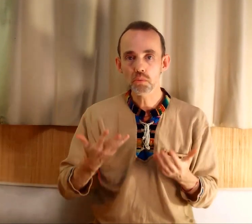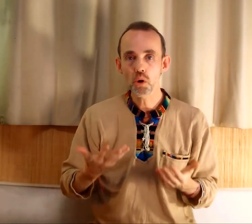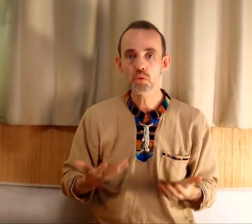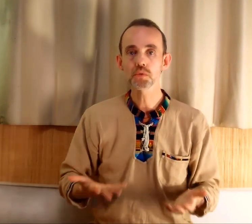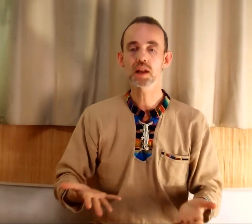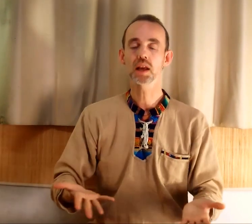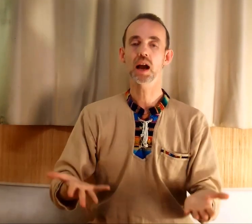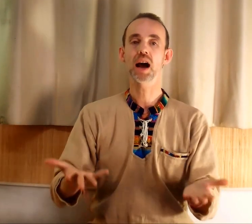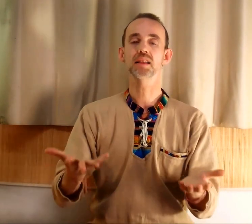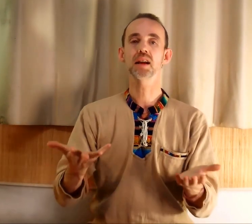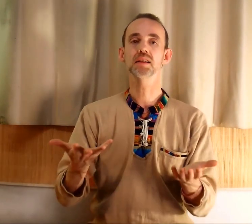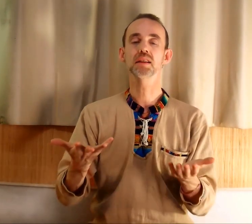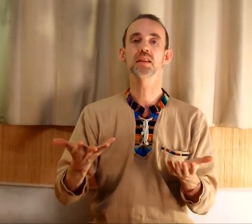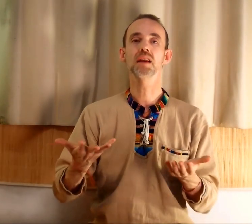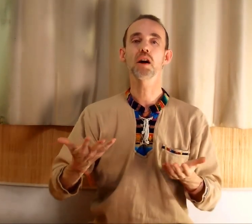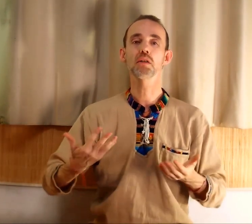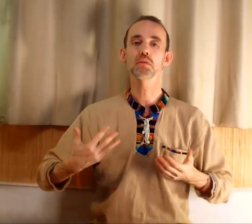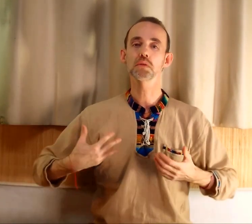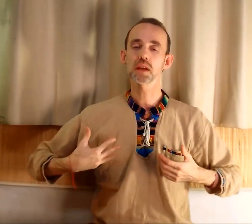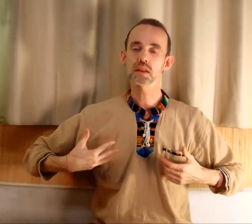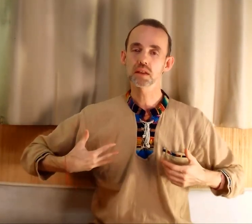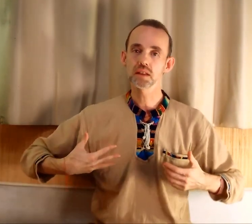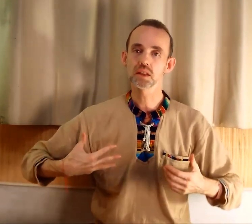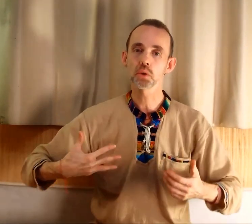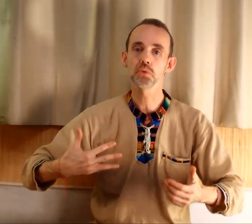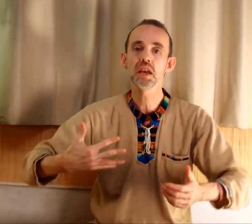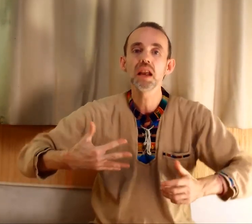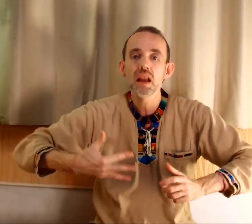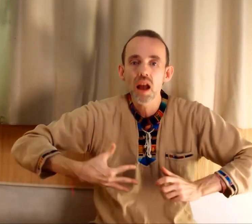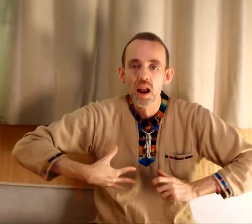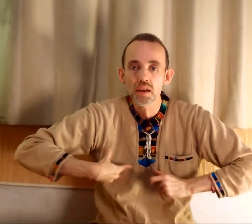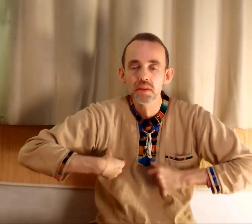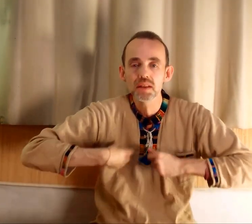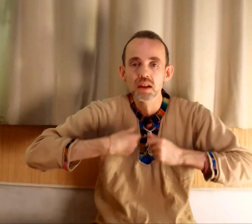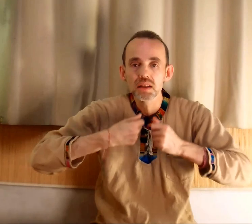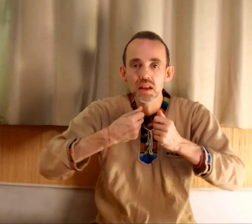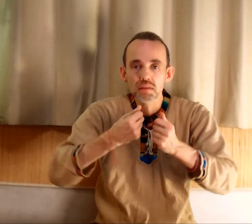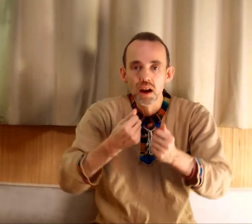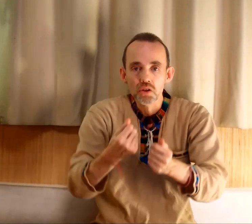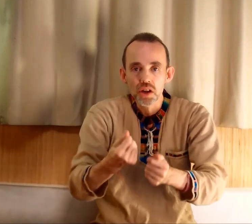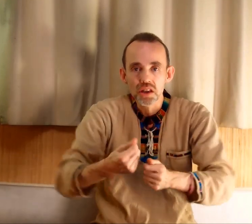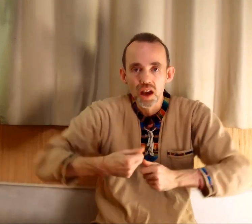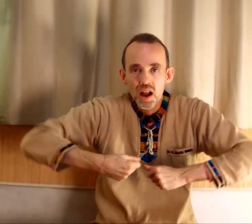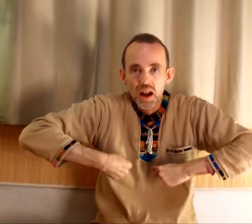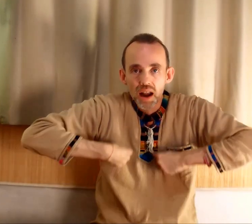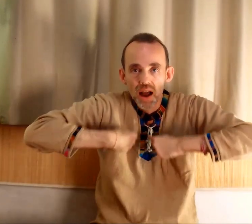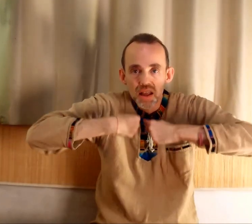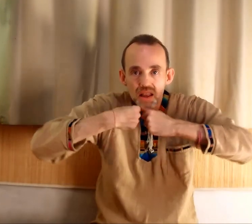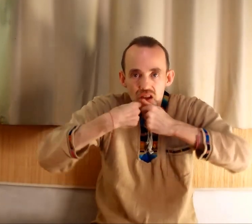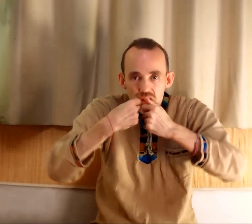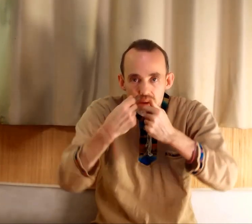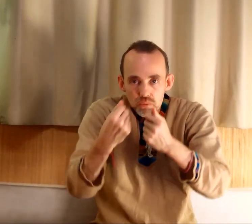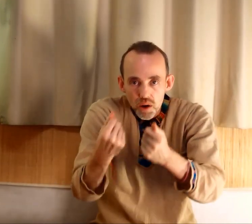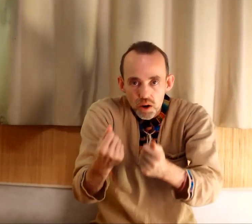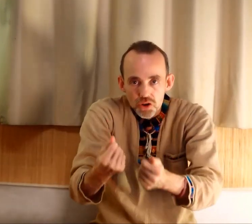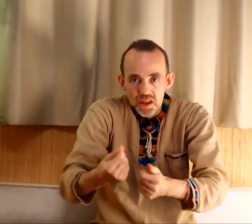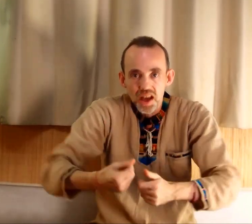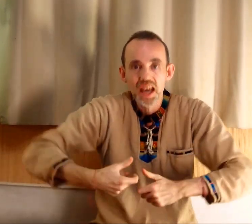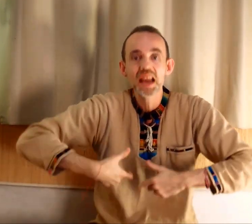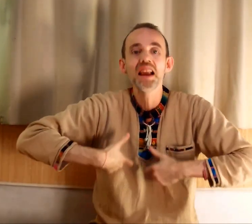'au moment où vous allez atteindre cet état où vous êtes détendu. Et là, la vitalité va rejaillir. Là, l'énergie va pouvoir rejaillir. Et